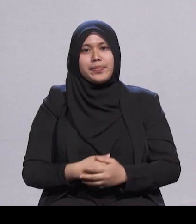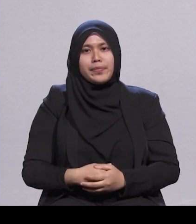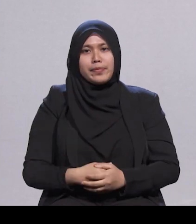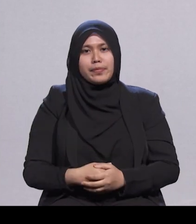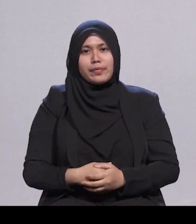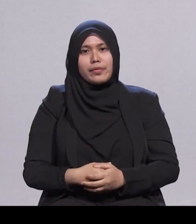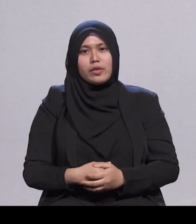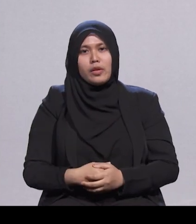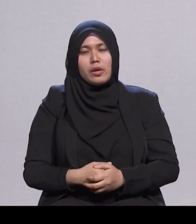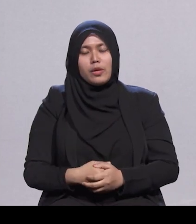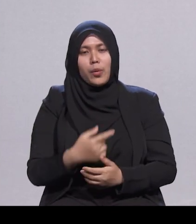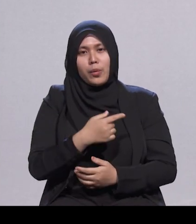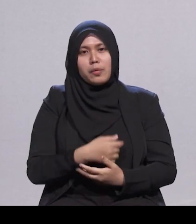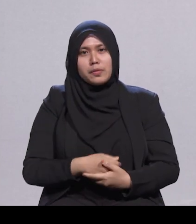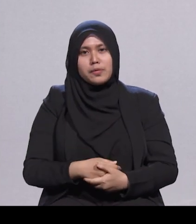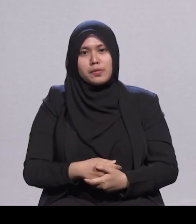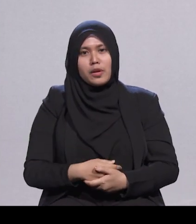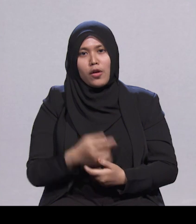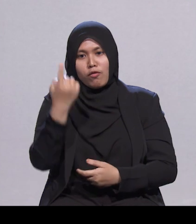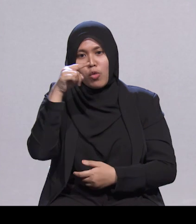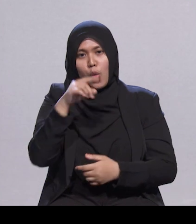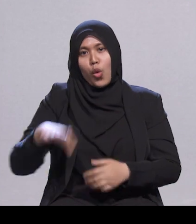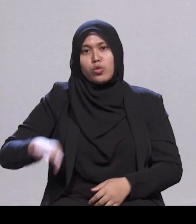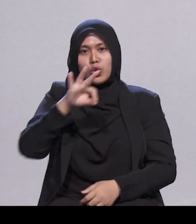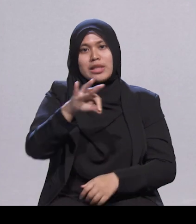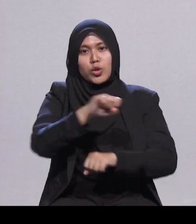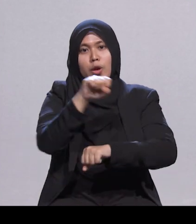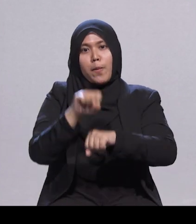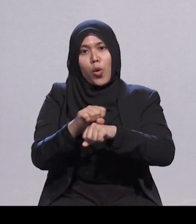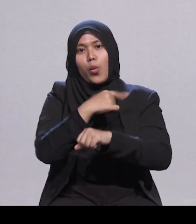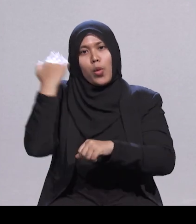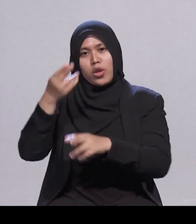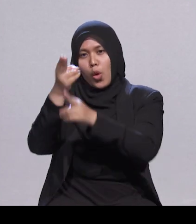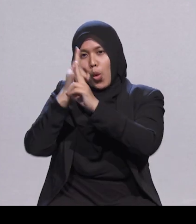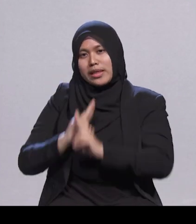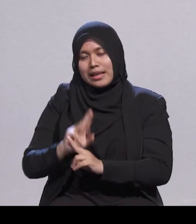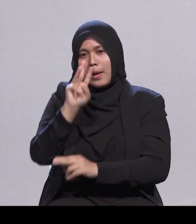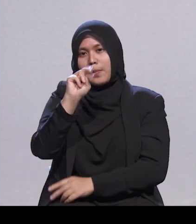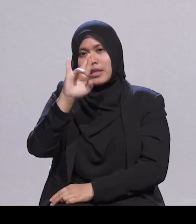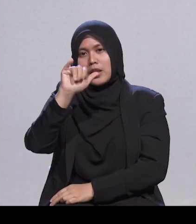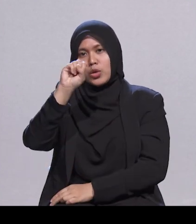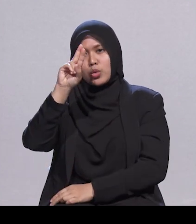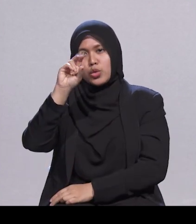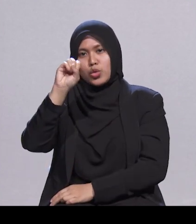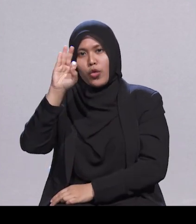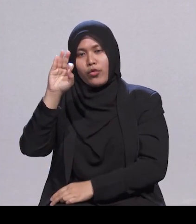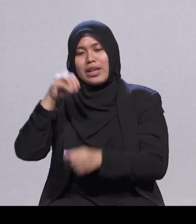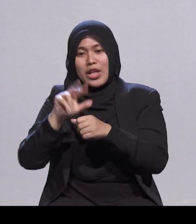memberi tiga penghormatan di atas segala sumbangan Encik Yusof kepada Singapura. Pertama, sebuah